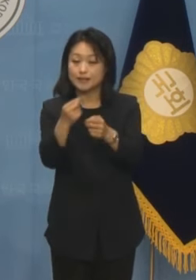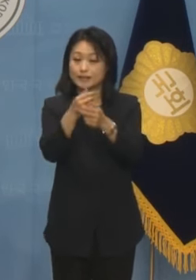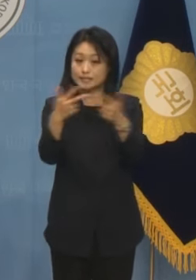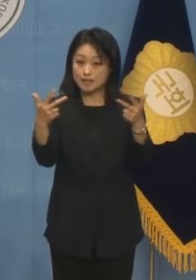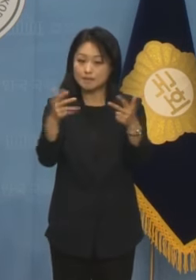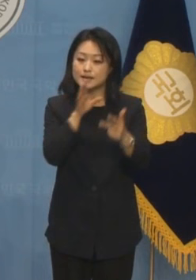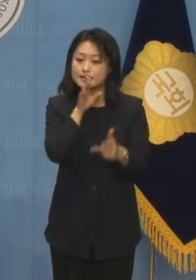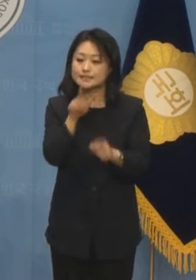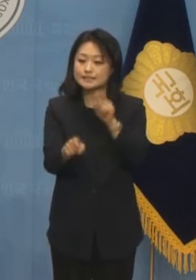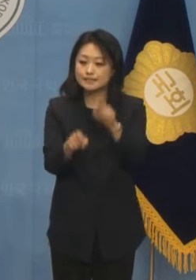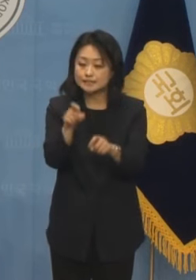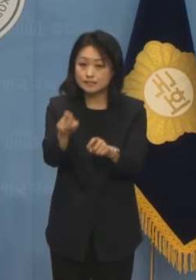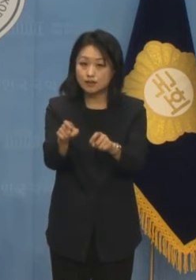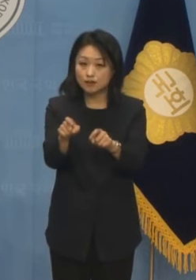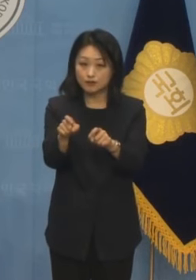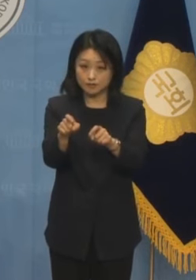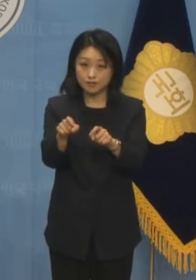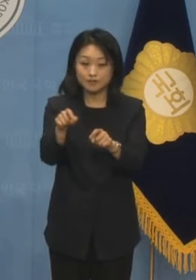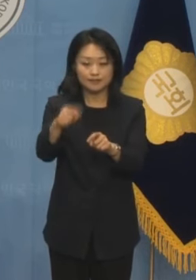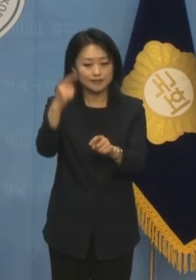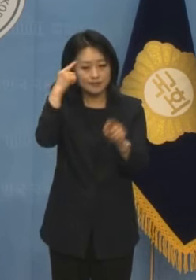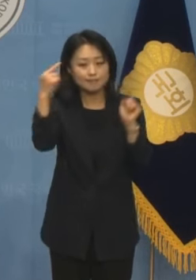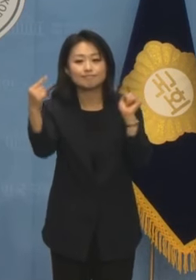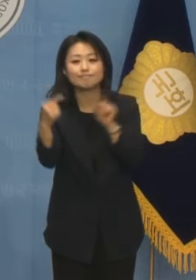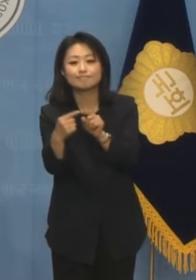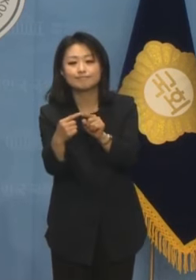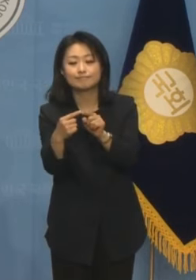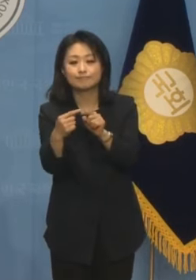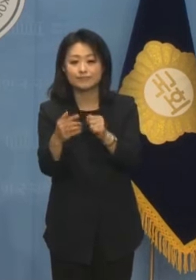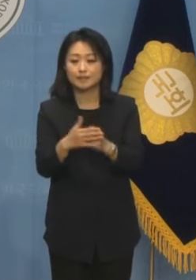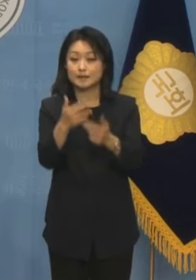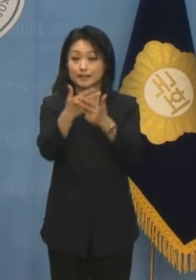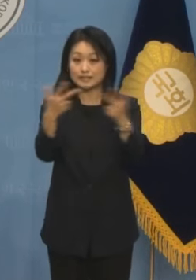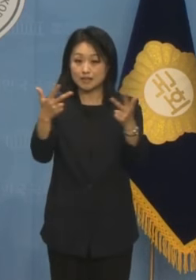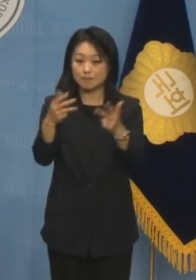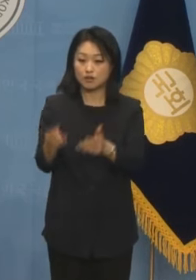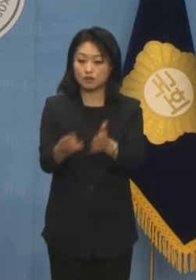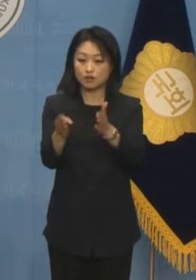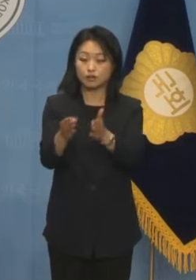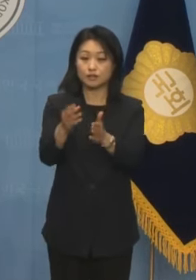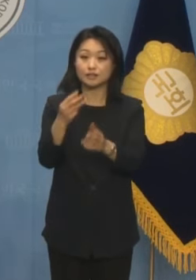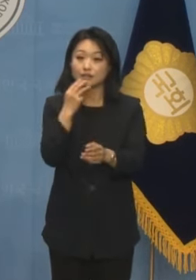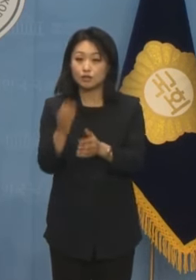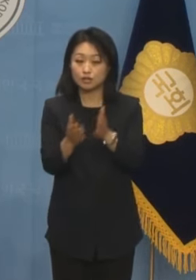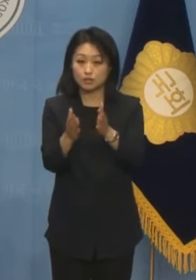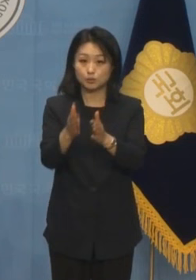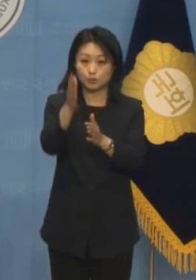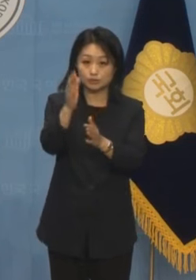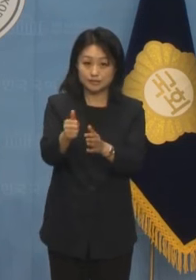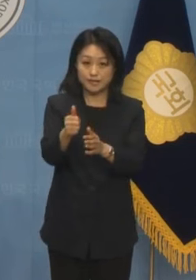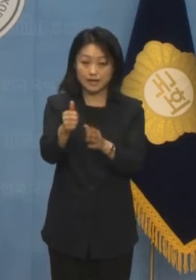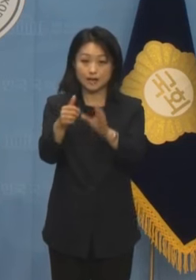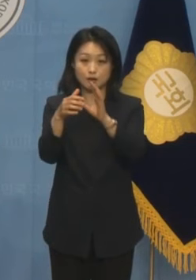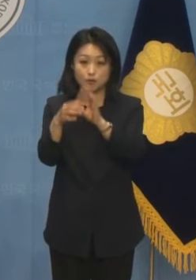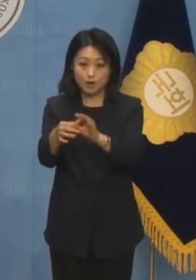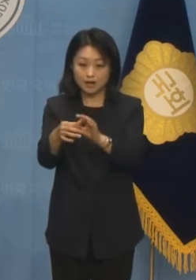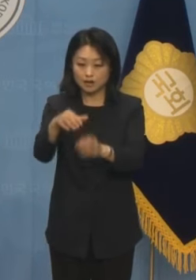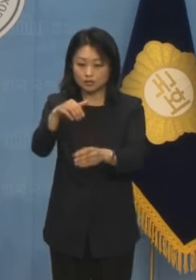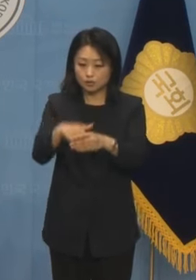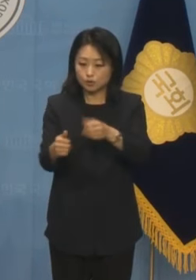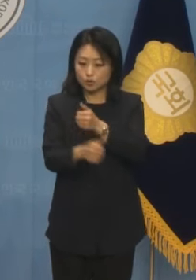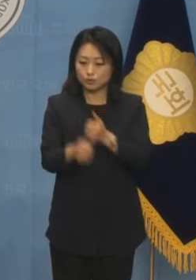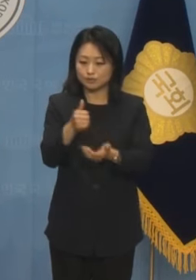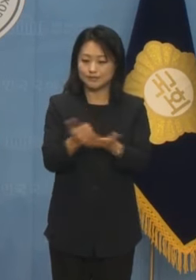실천적 사회개혁 노선에 동의해서 이재명 경기도지사의 대선 경선 선대위원장을 맡기도 했습니다.